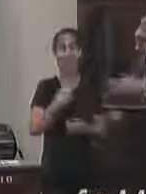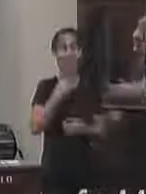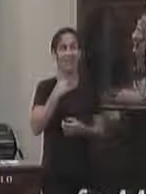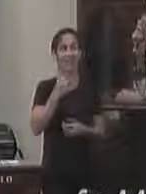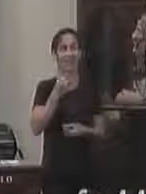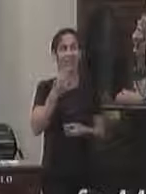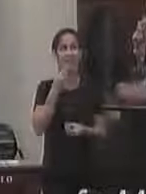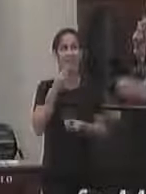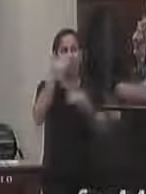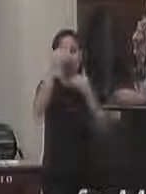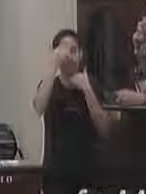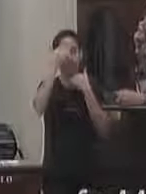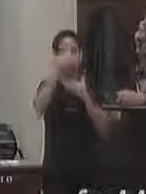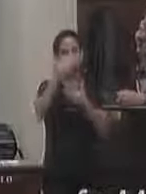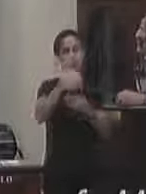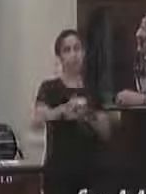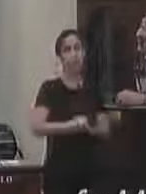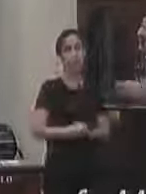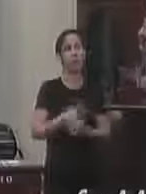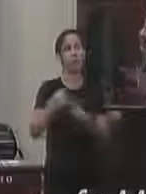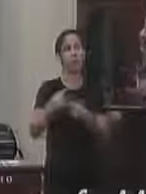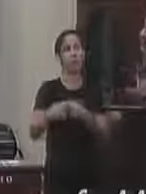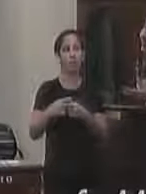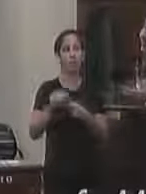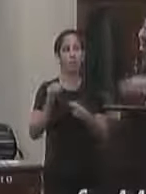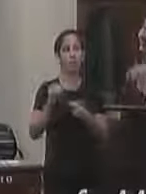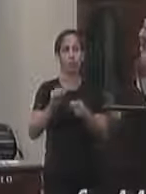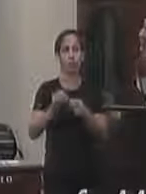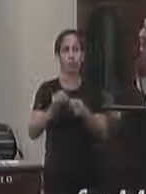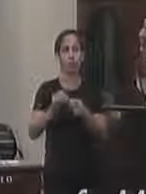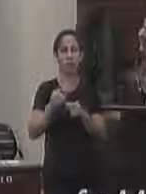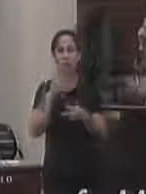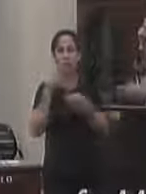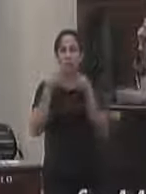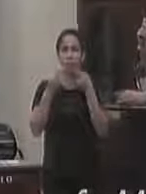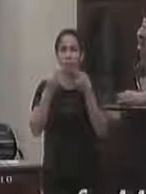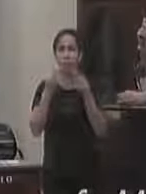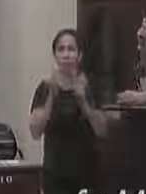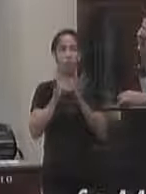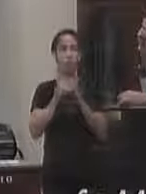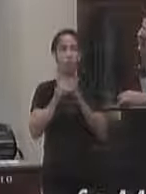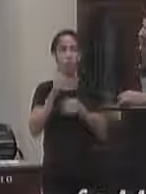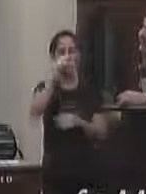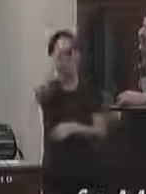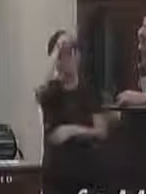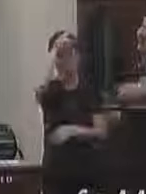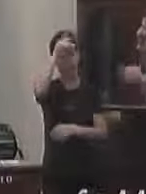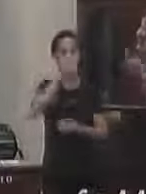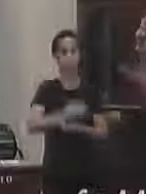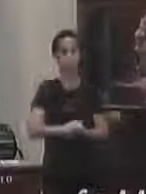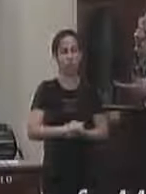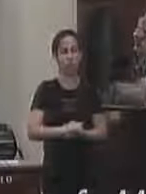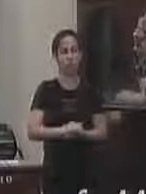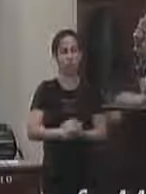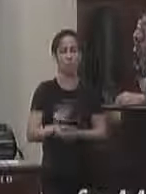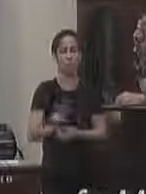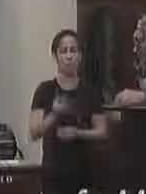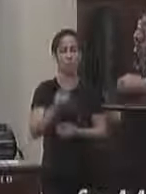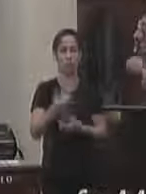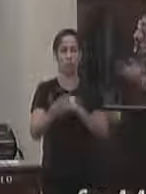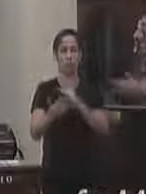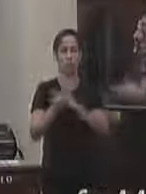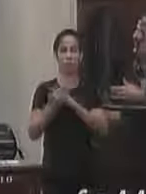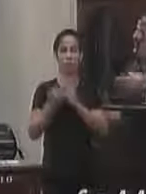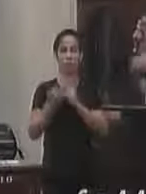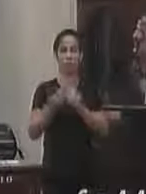deixar aqui de agradecer porque o que eu falo assim nesse sentido com o prefeito ele imediatamente me